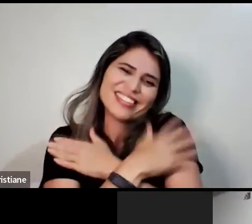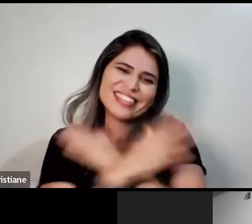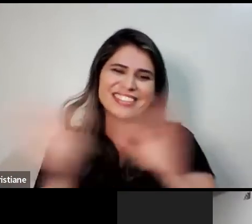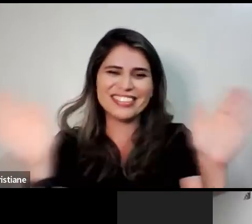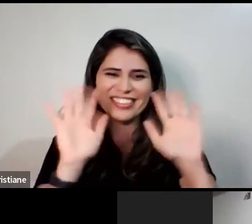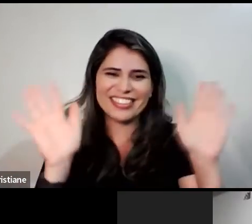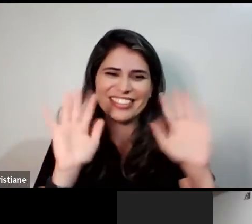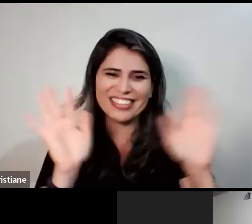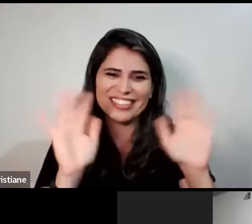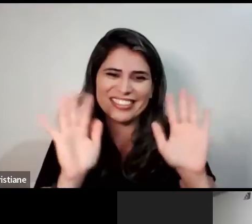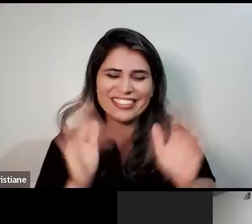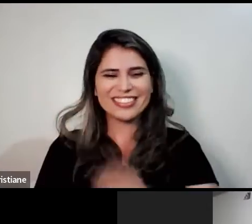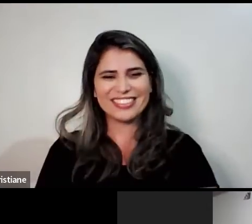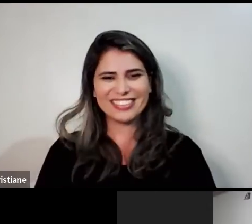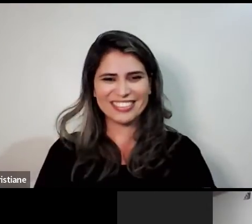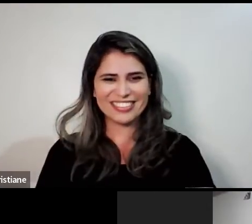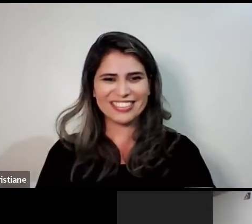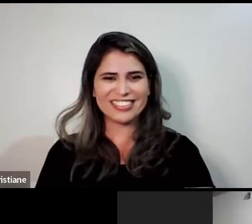muito obrigado, tá?